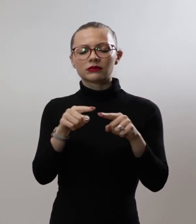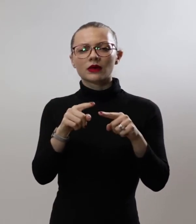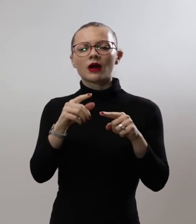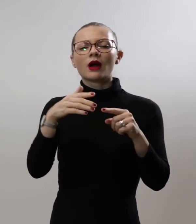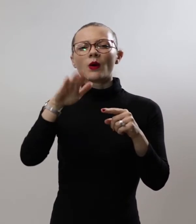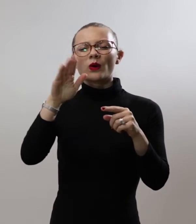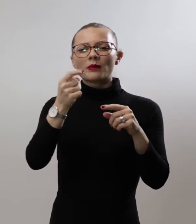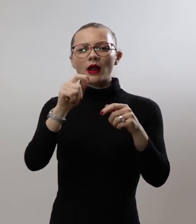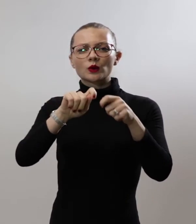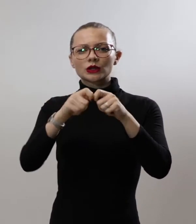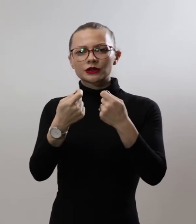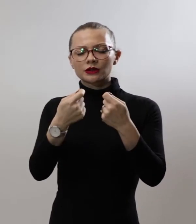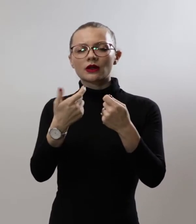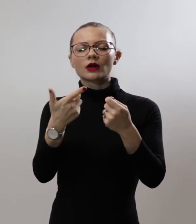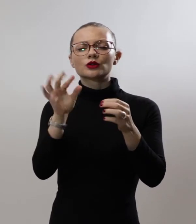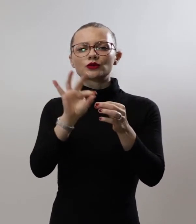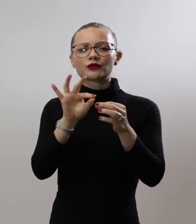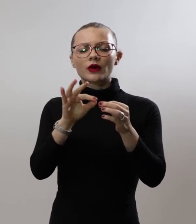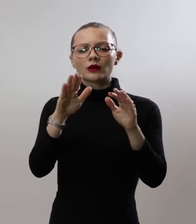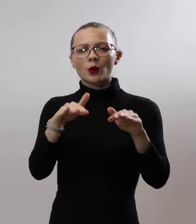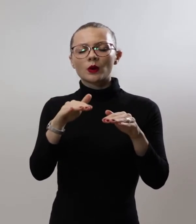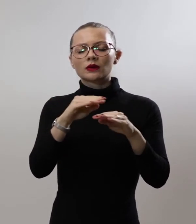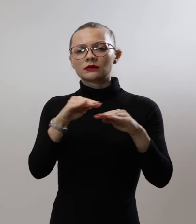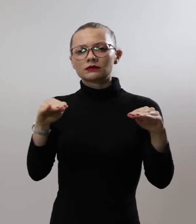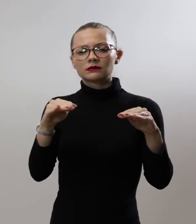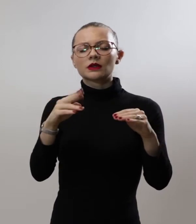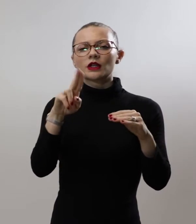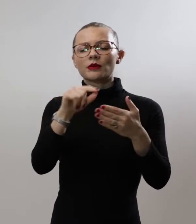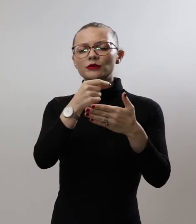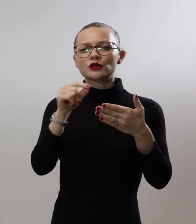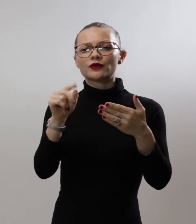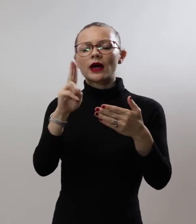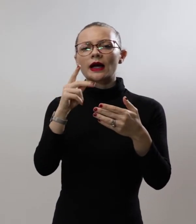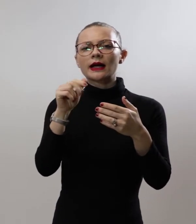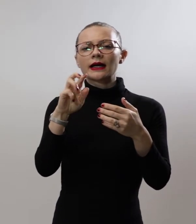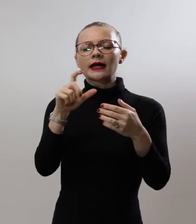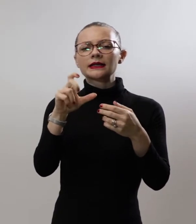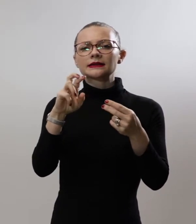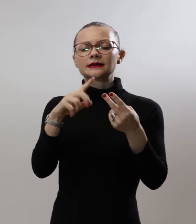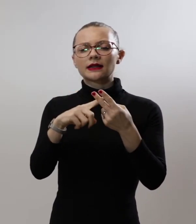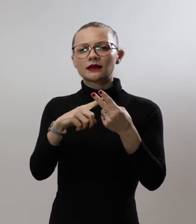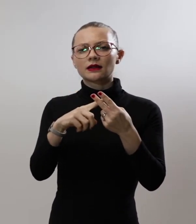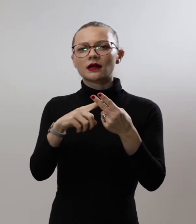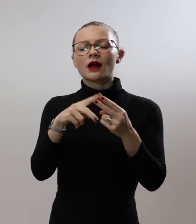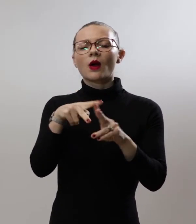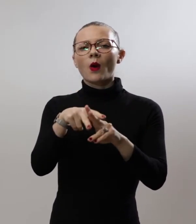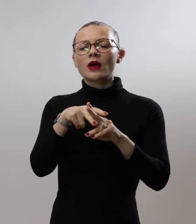Каде е соочуван долен дел со напис Кресцент, конјаник во царската гарда По